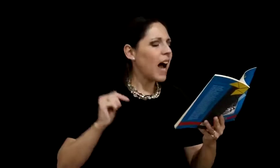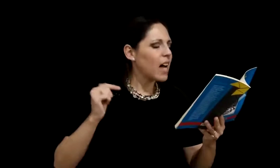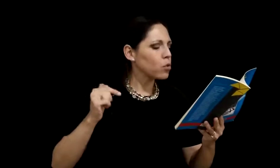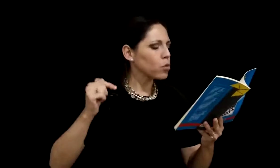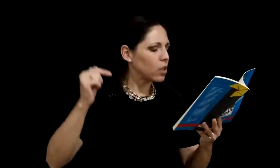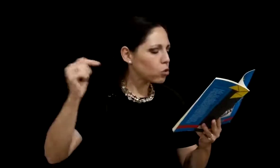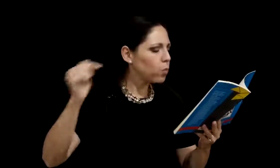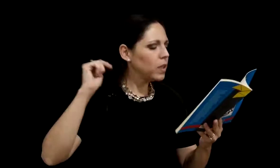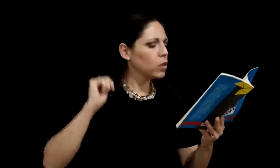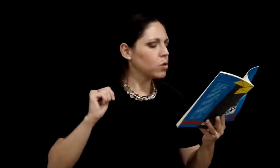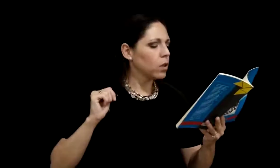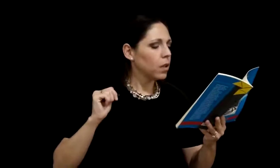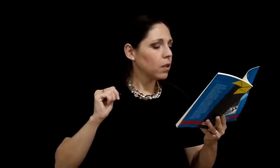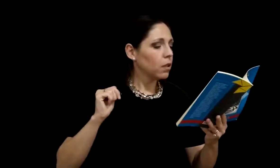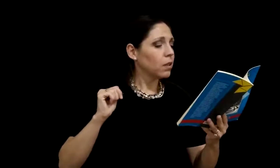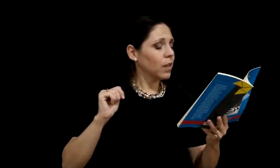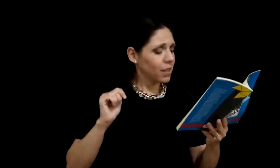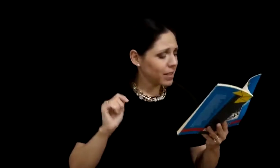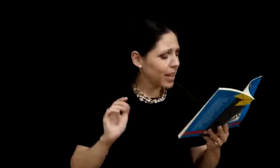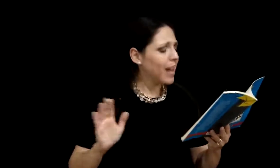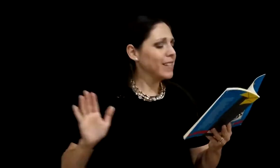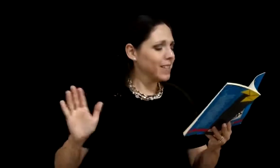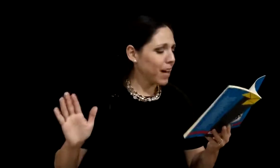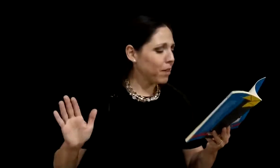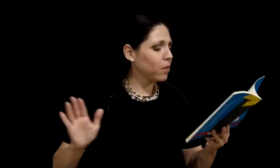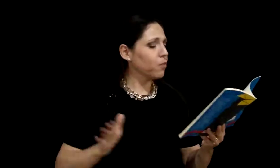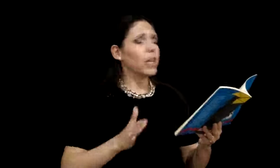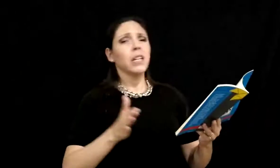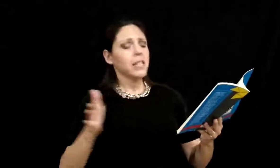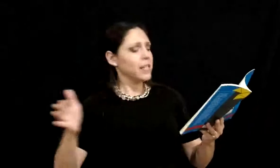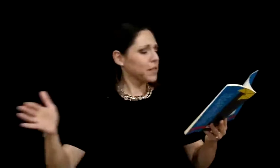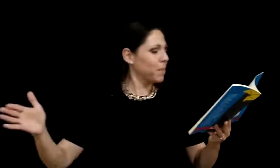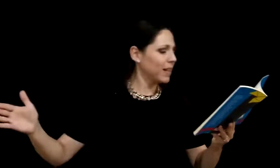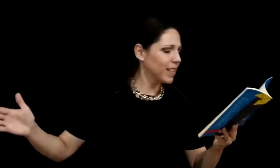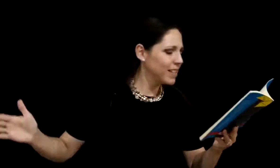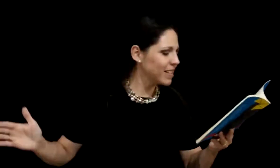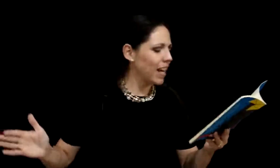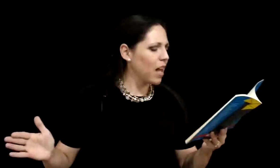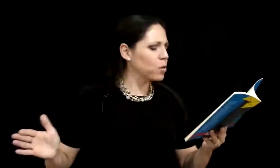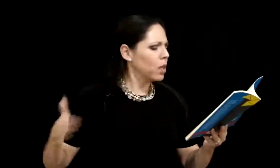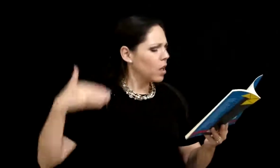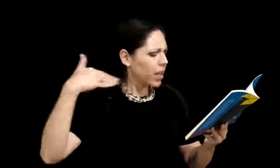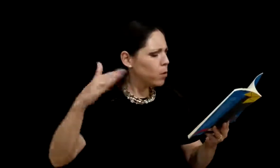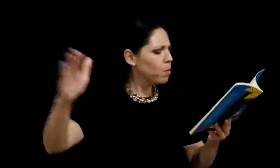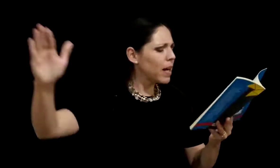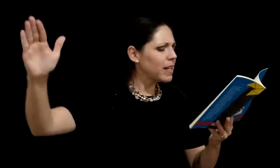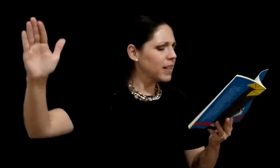a sus exúbditos, quienes ya estaban felizmente instalados en un país